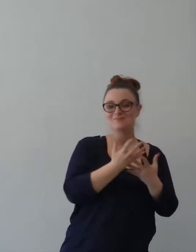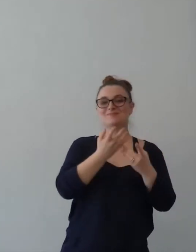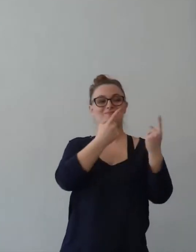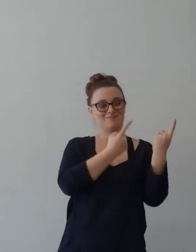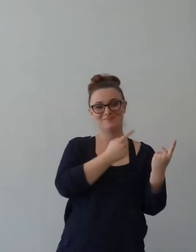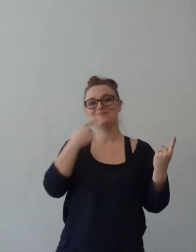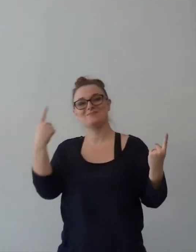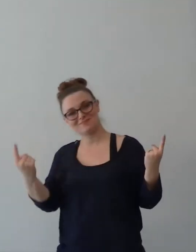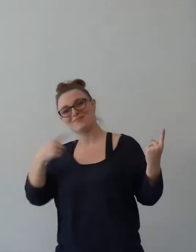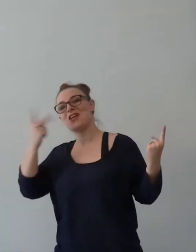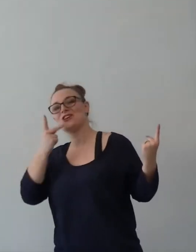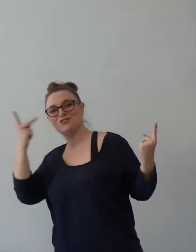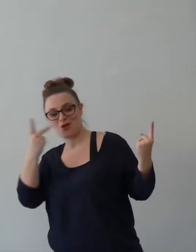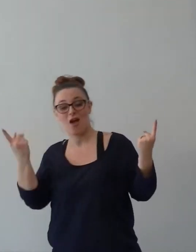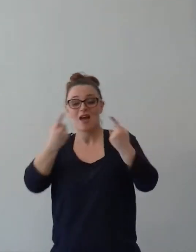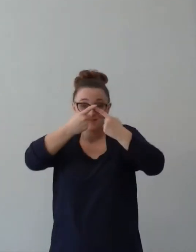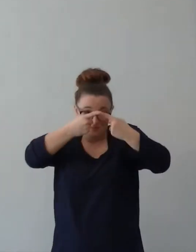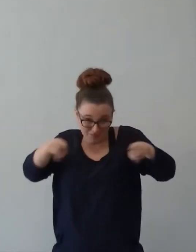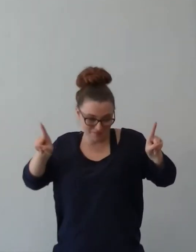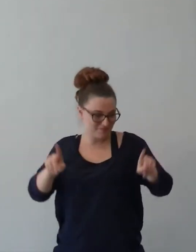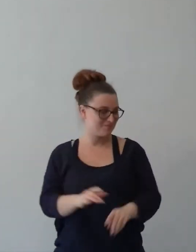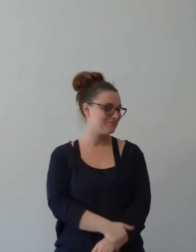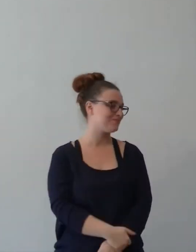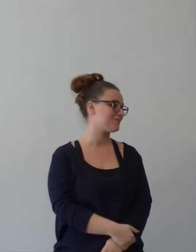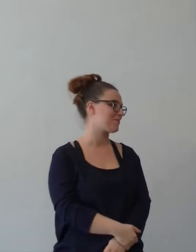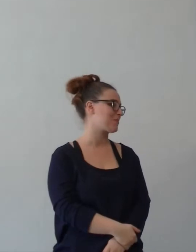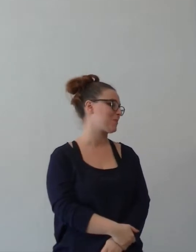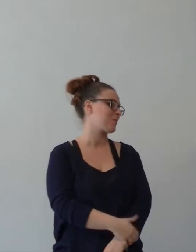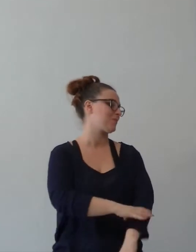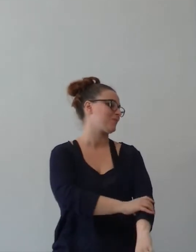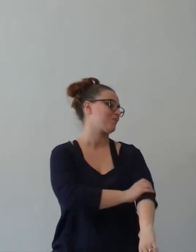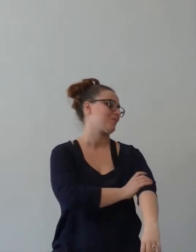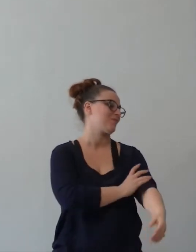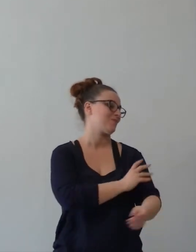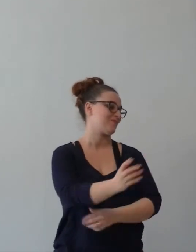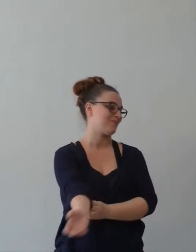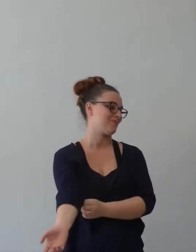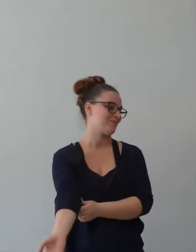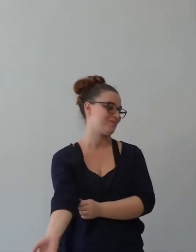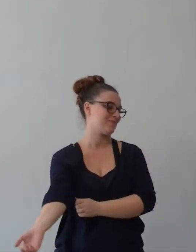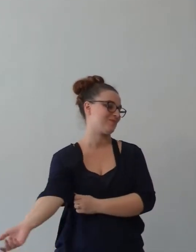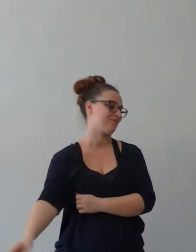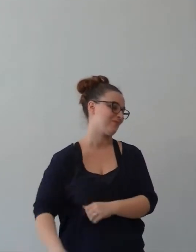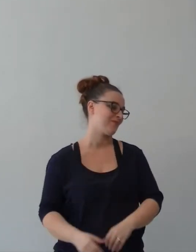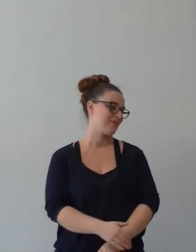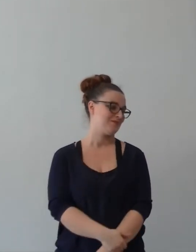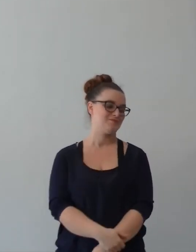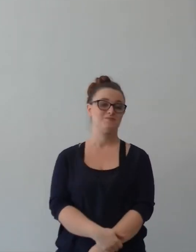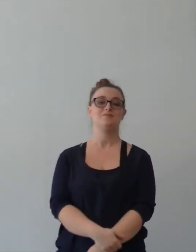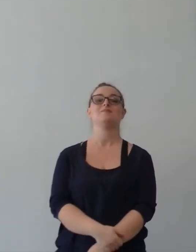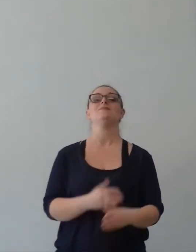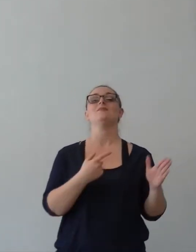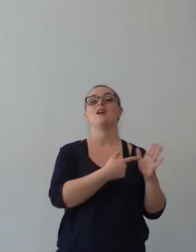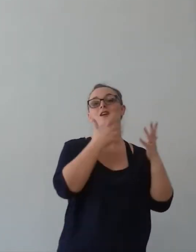Vedi, la difficoltà? Felicità e gioia. Allora, la felicità, la felicità,